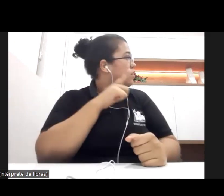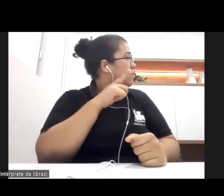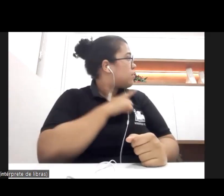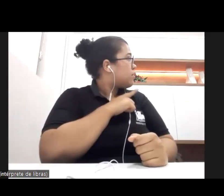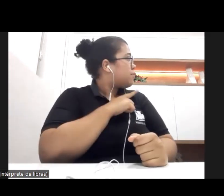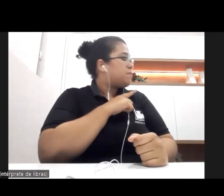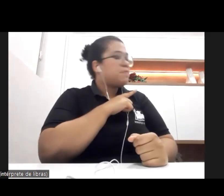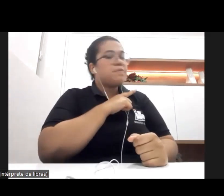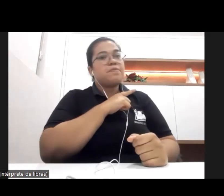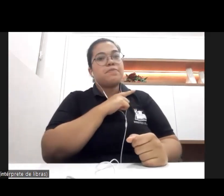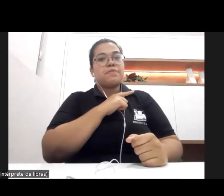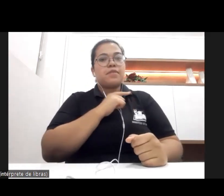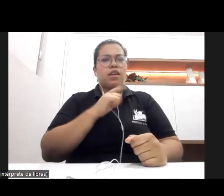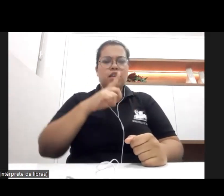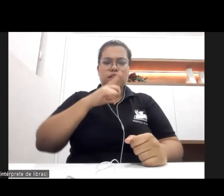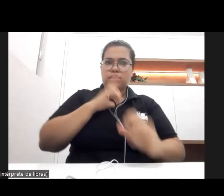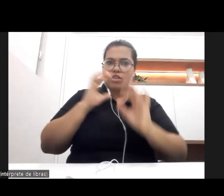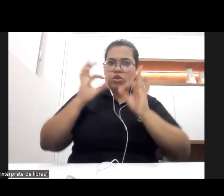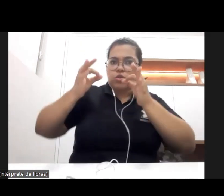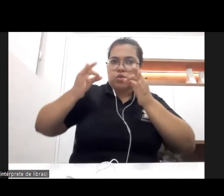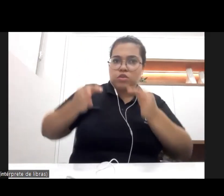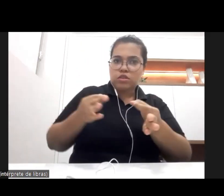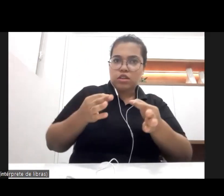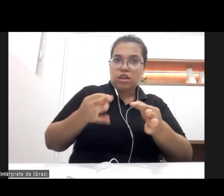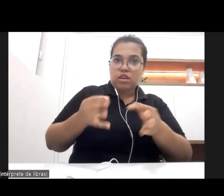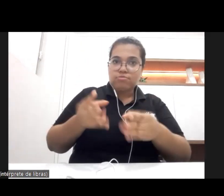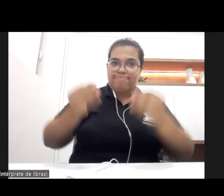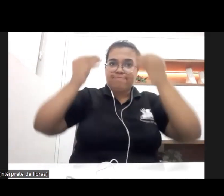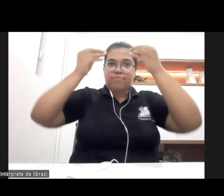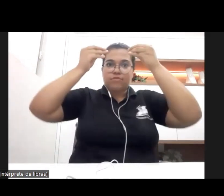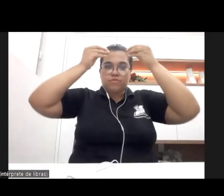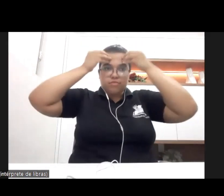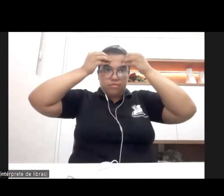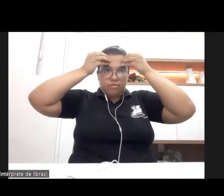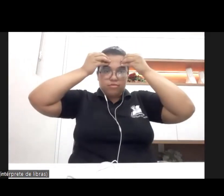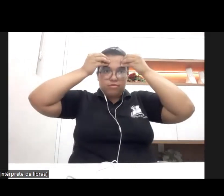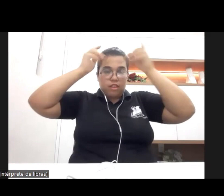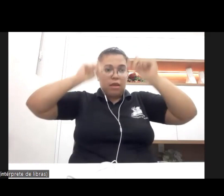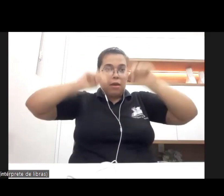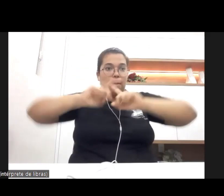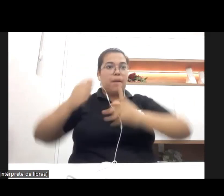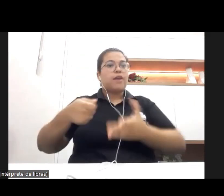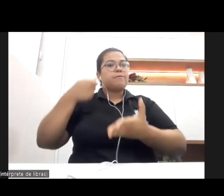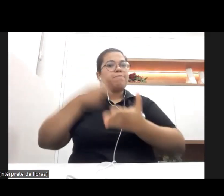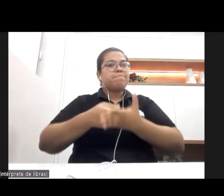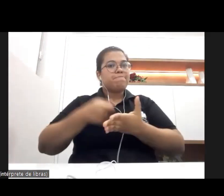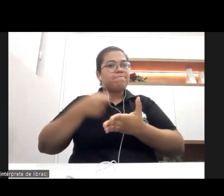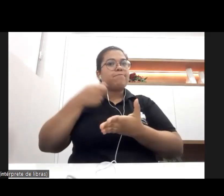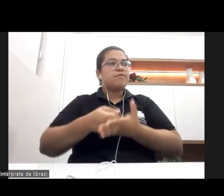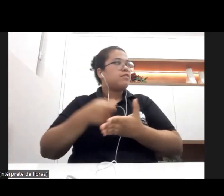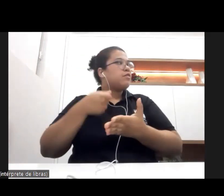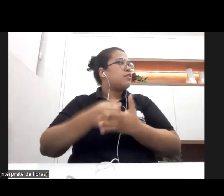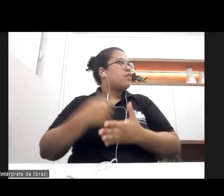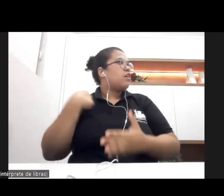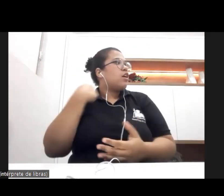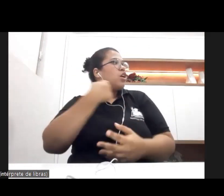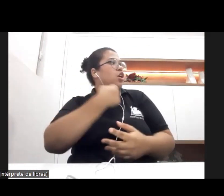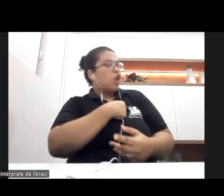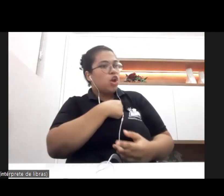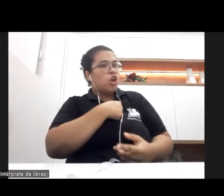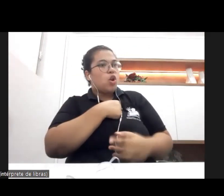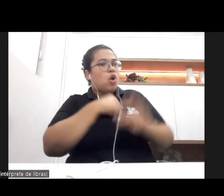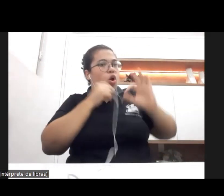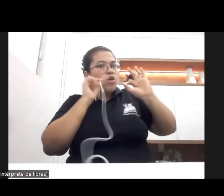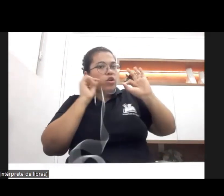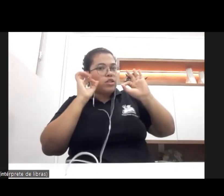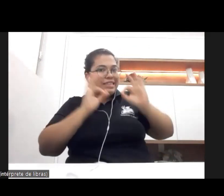ter um certo domínio, mas reafirmando que nós estamos aptos ao exercício